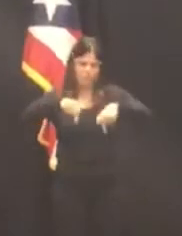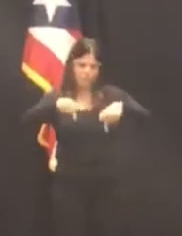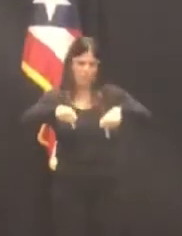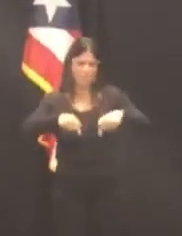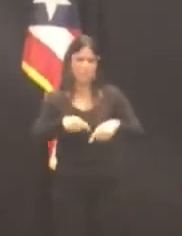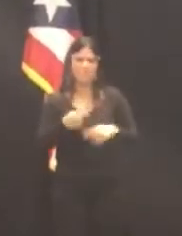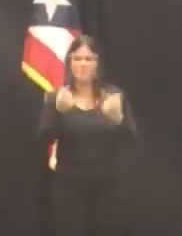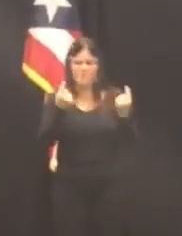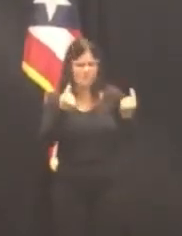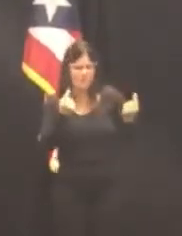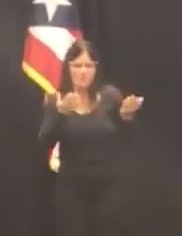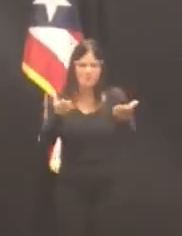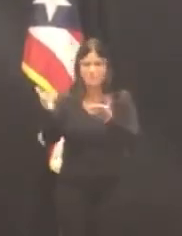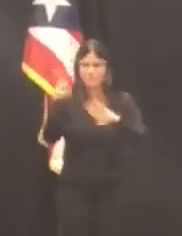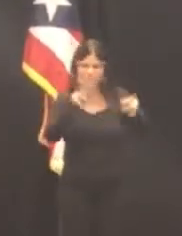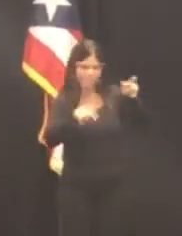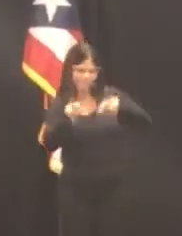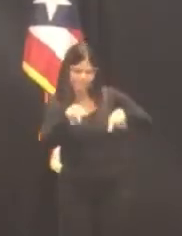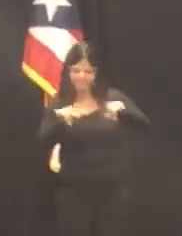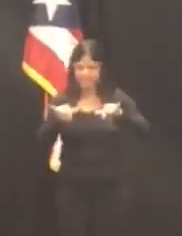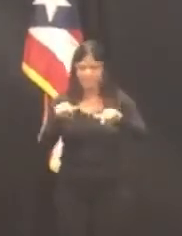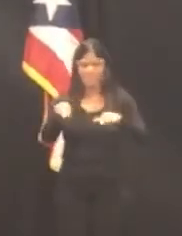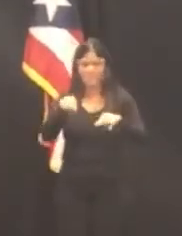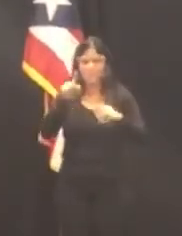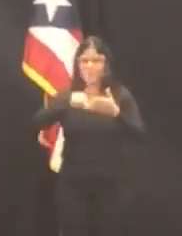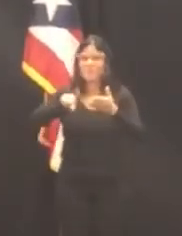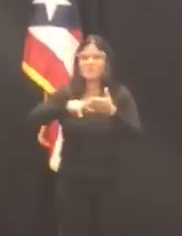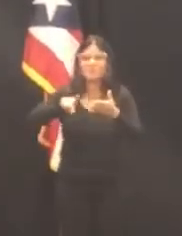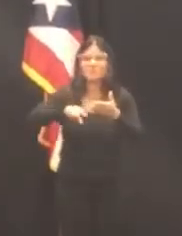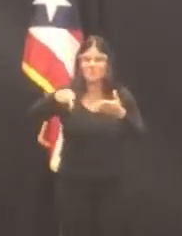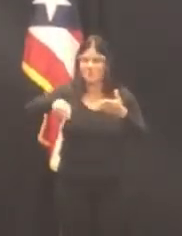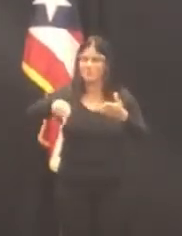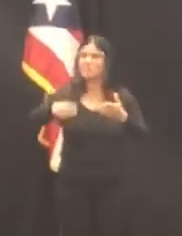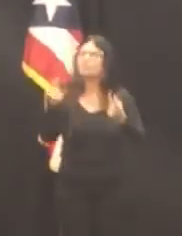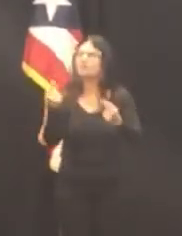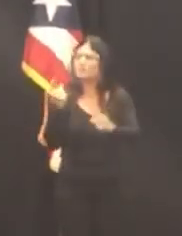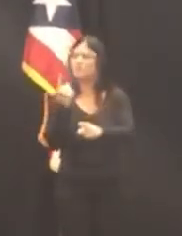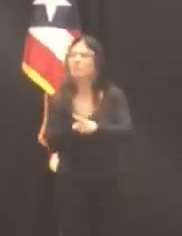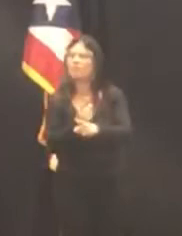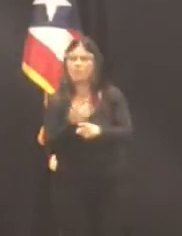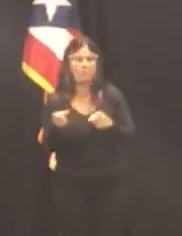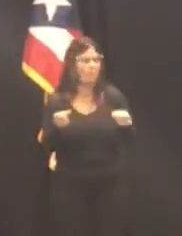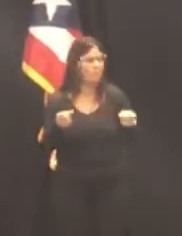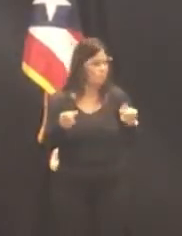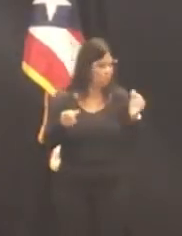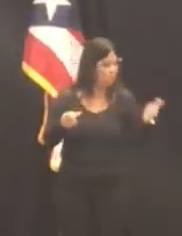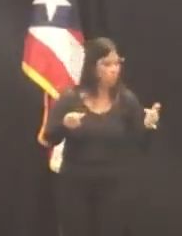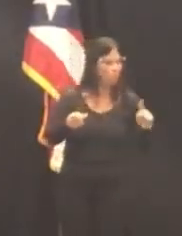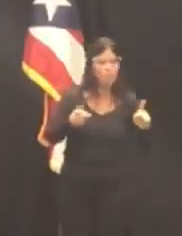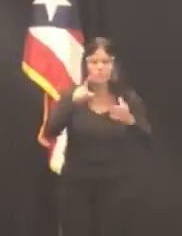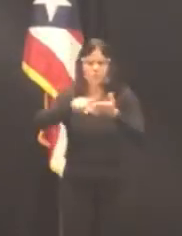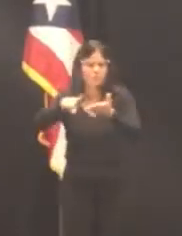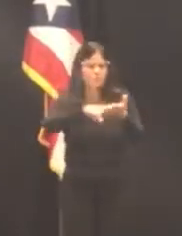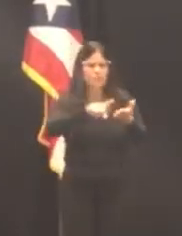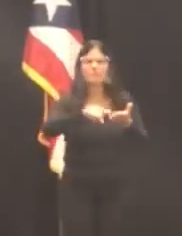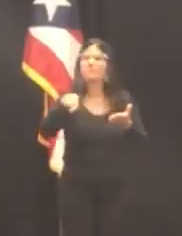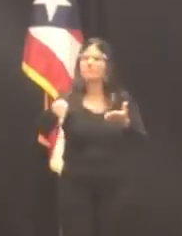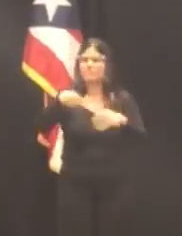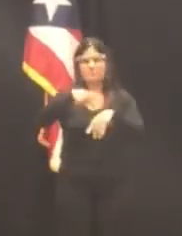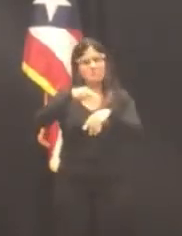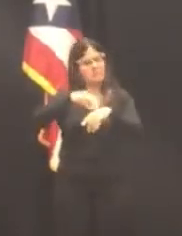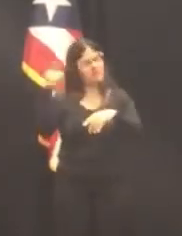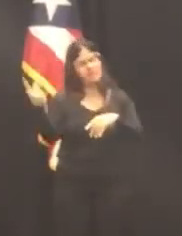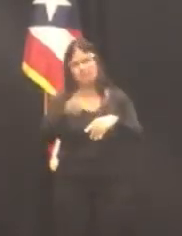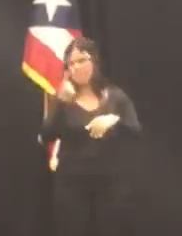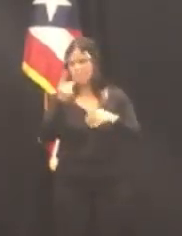fiscalización del uso adecuado de los fondos públicos, luchando siempre por el funcionario que le sirve al